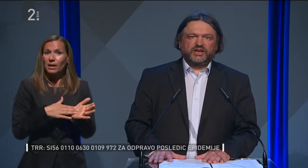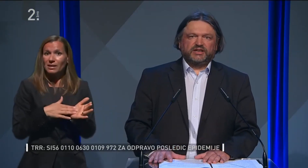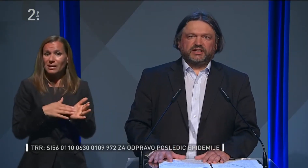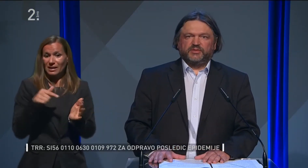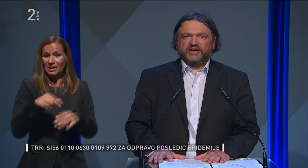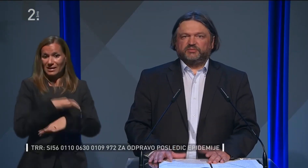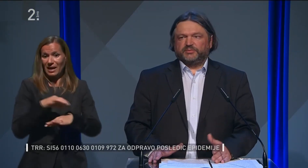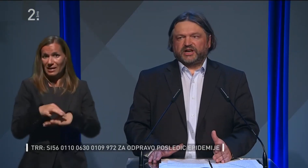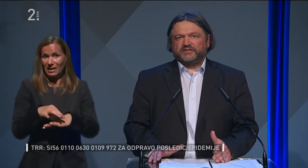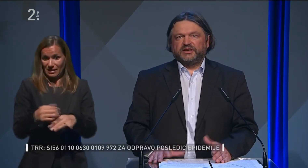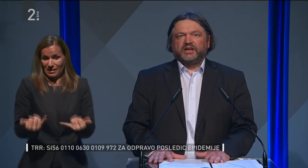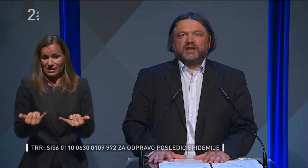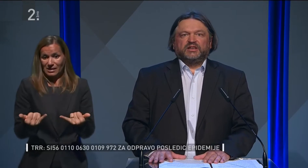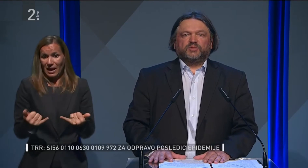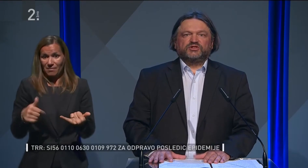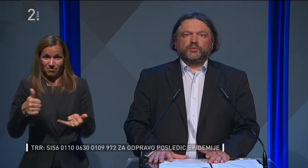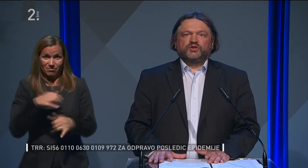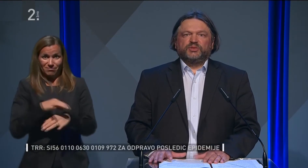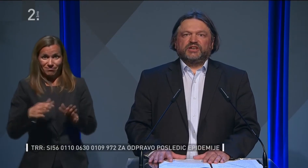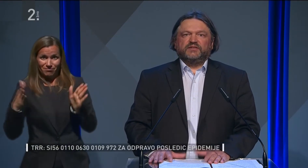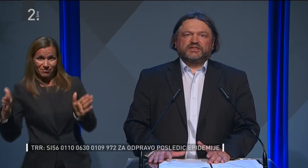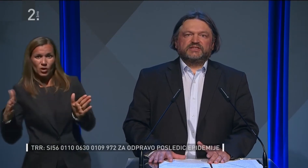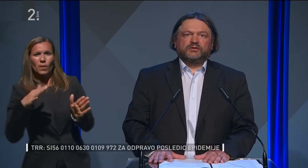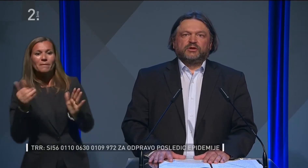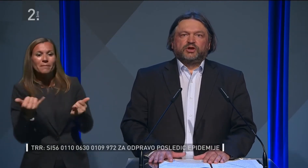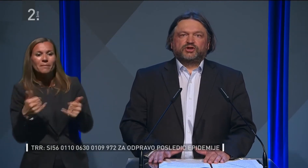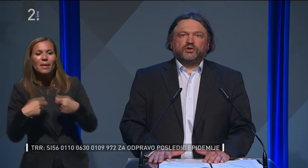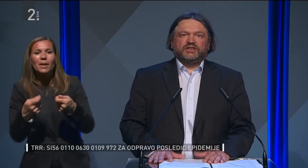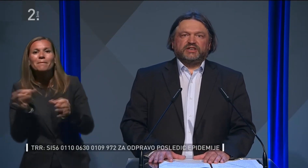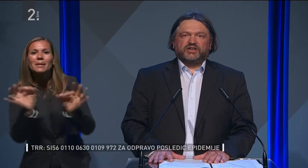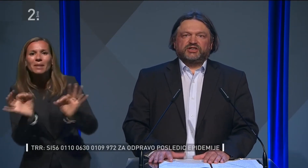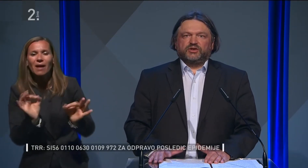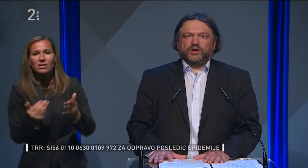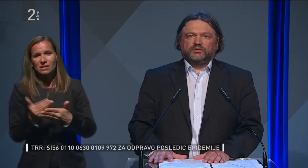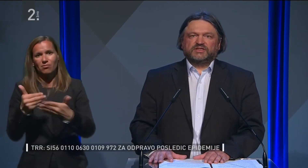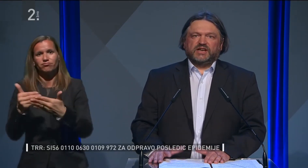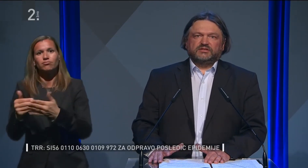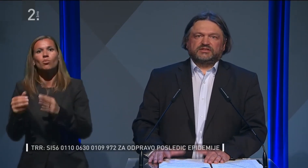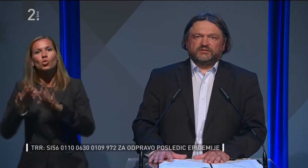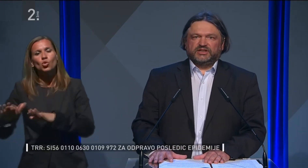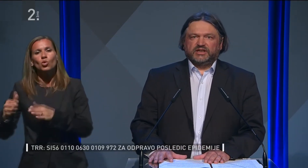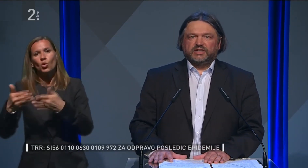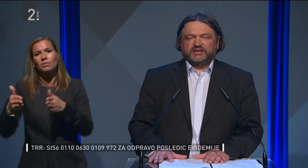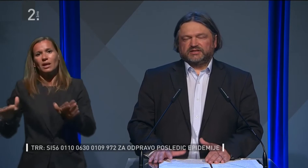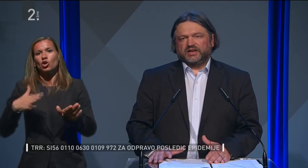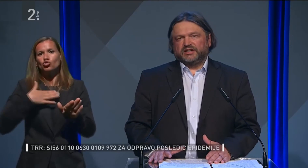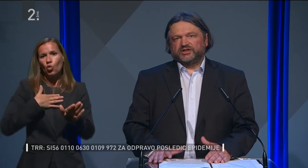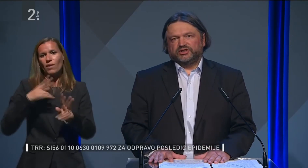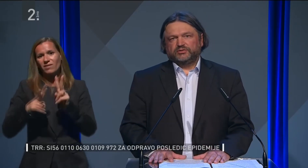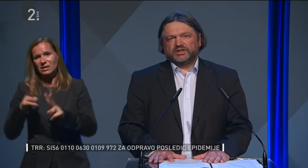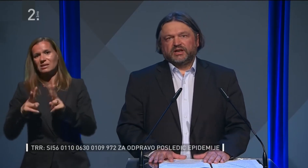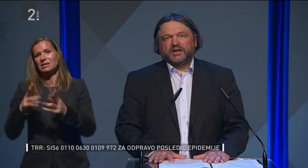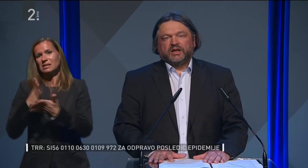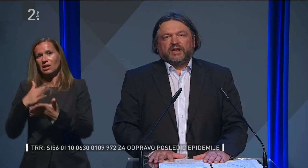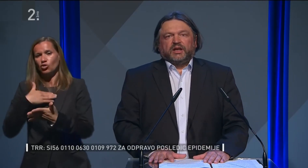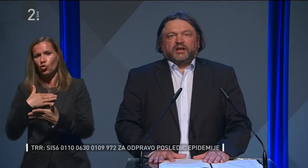smo vstopili, je namenjen pripravi na postopno odpiranje vrtcev, šol in djaških domov. Sklado za navodili Nacionalnega